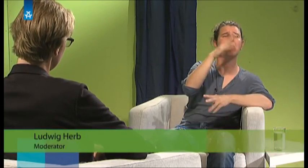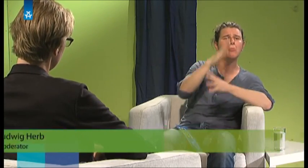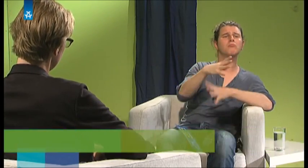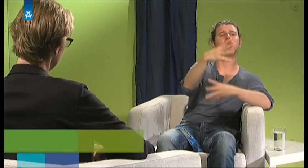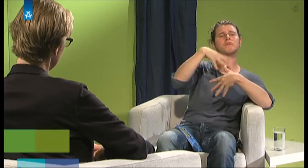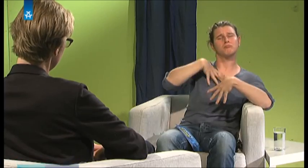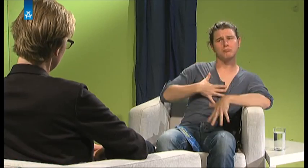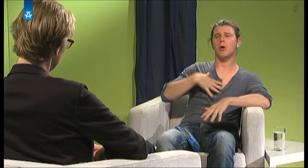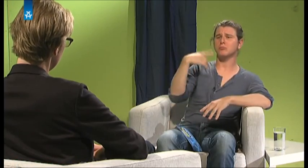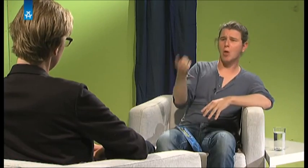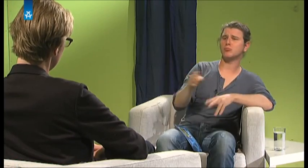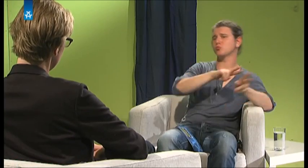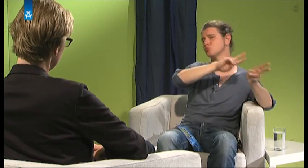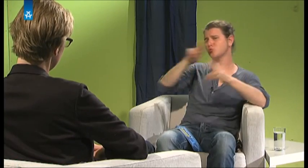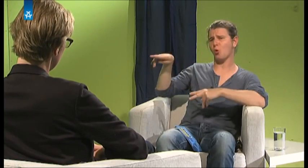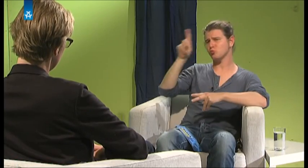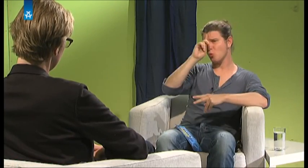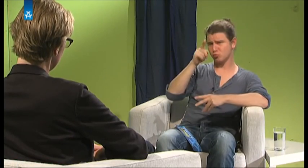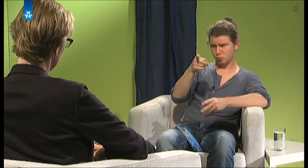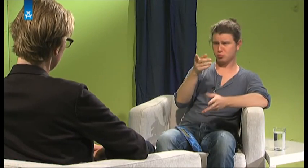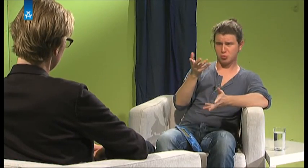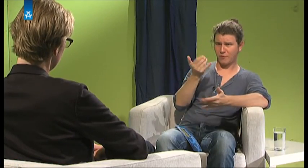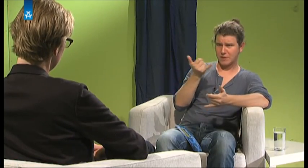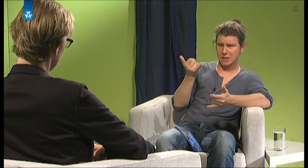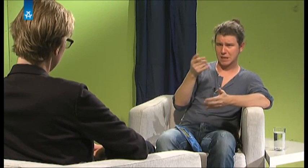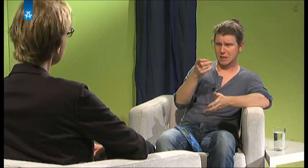gemacht und bist dann zurückgekommen? Oder hast du auch eine Qualifizierung gehabt?